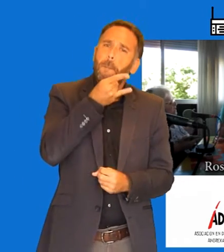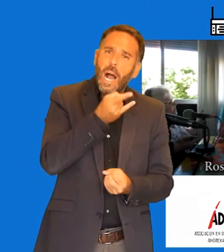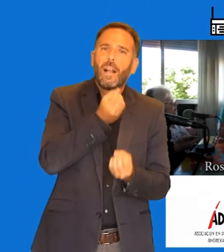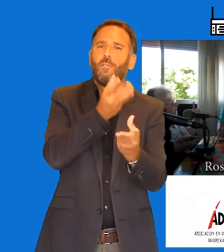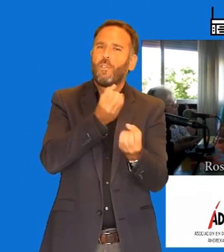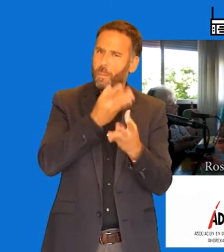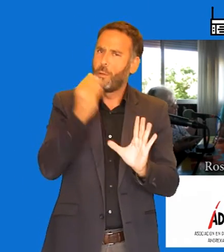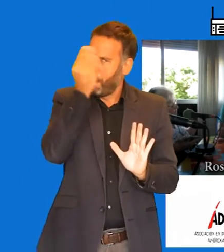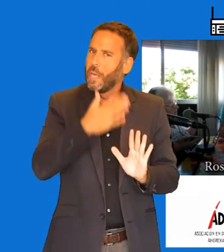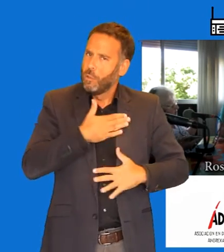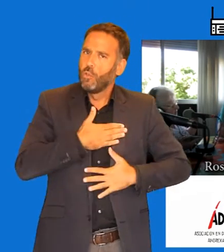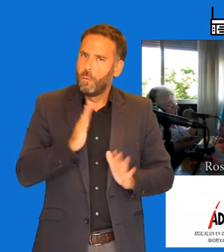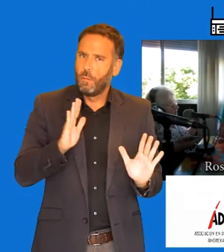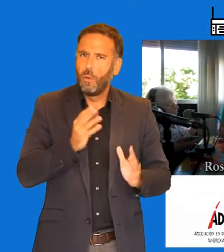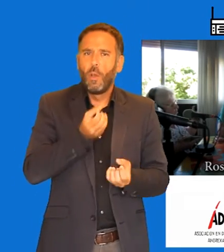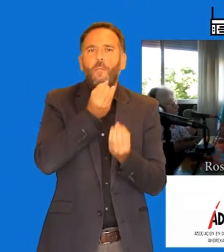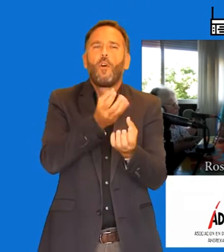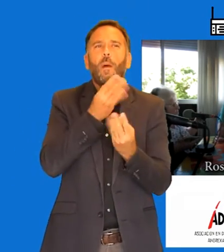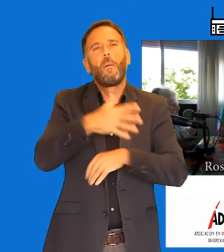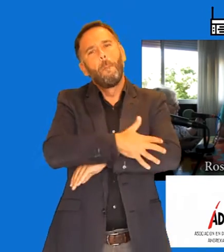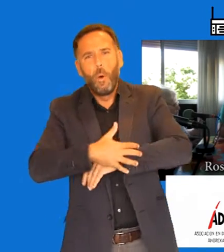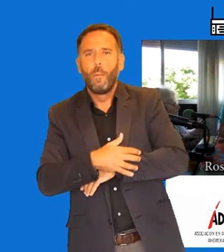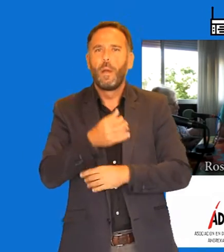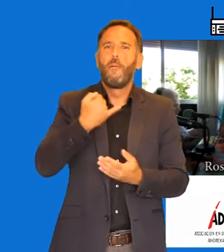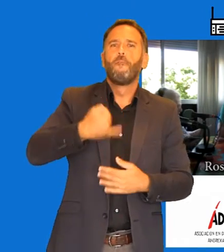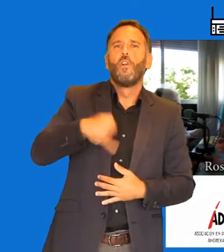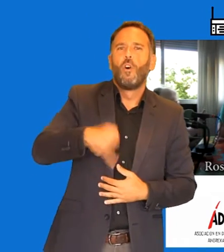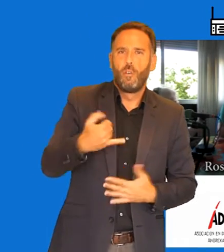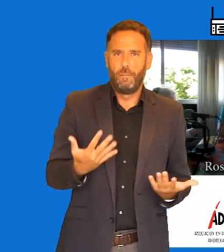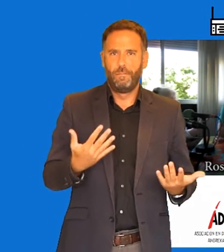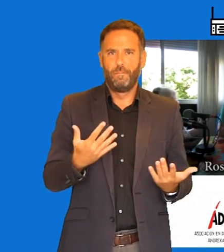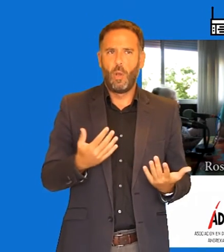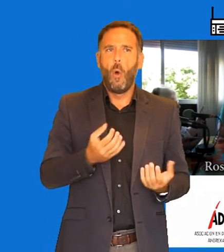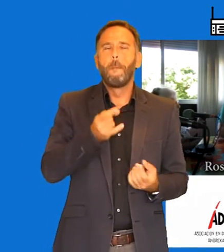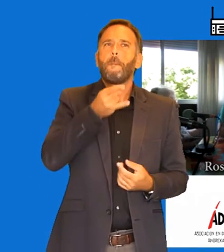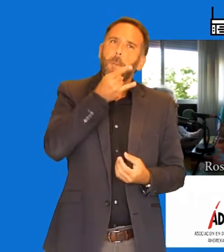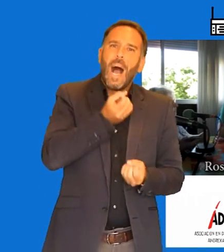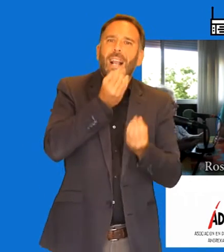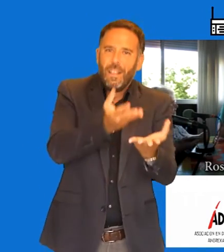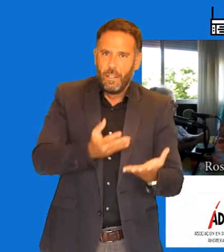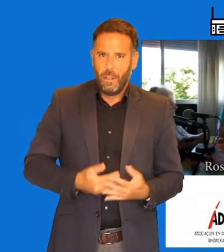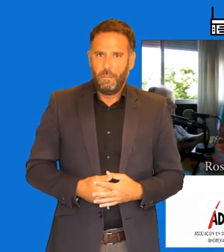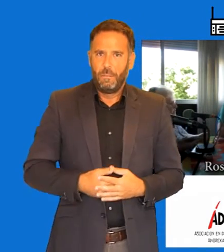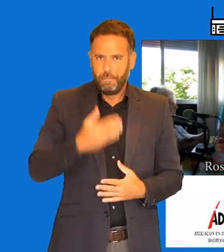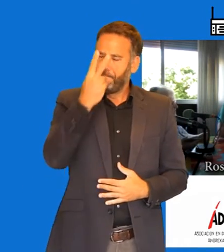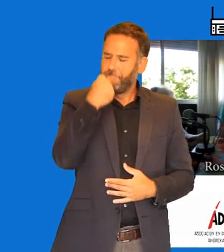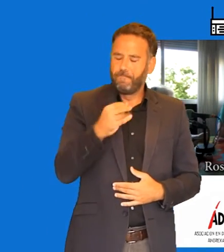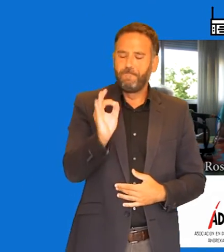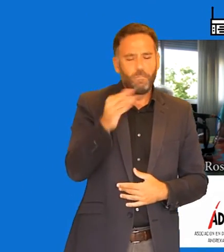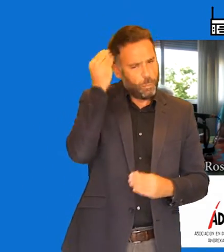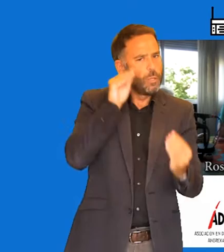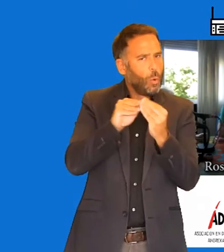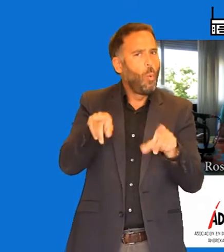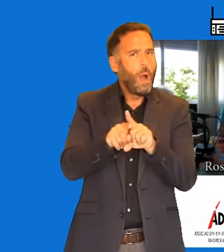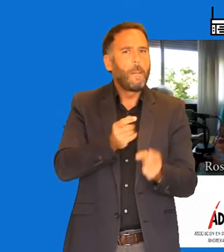mal información. O quizás poca información o maldicha. Yo creo que sí que es más bien maldicha. Claro. Maldicha. Exactamente.